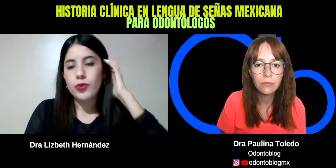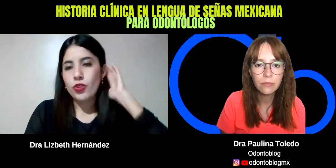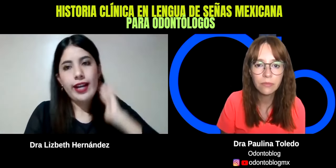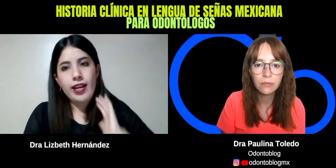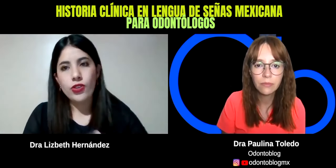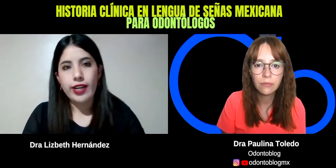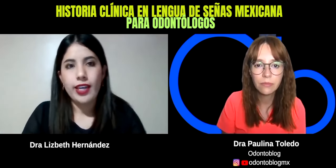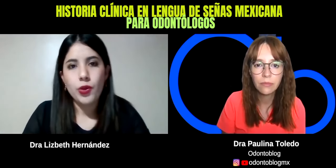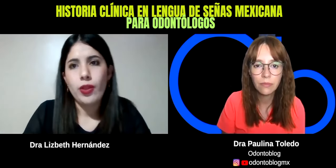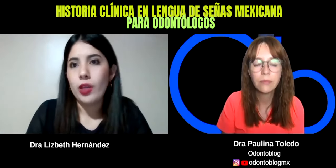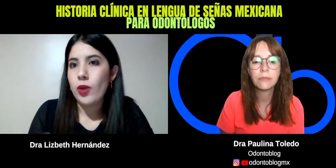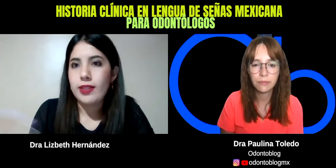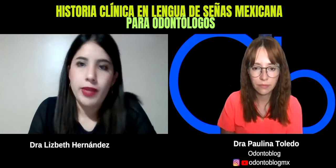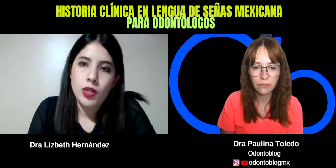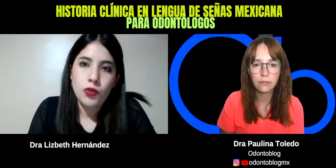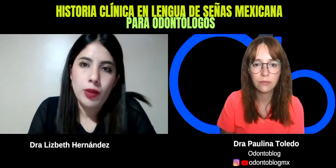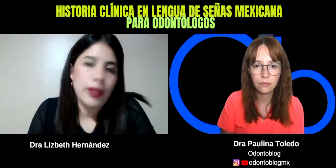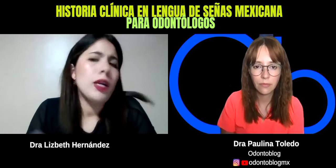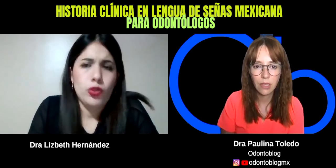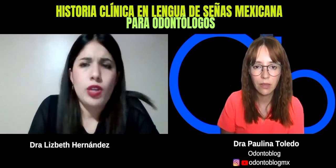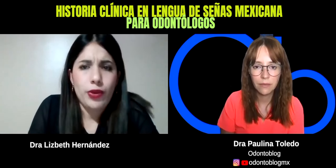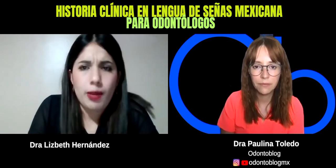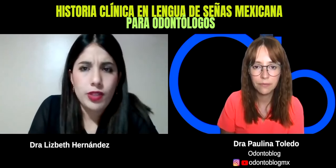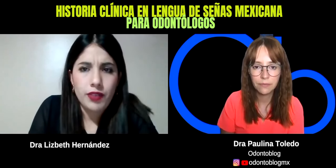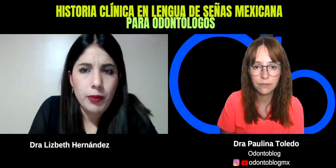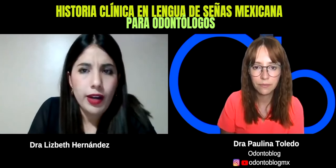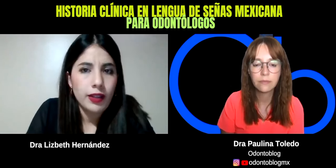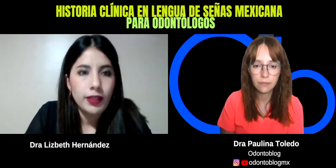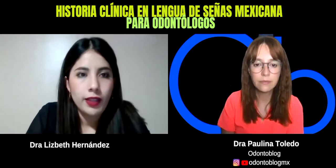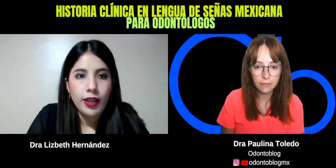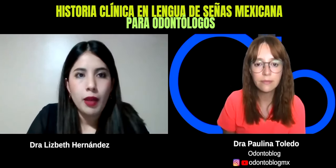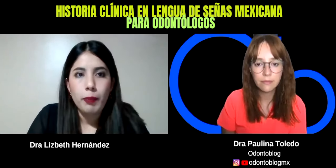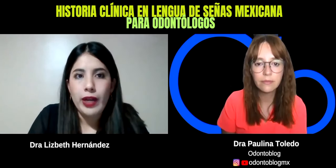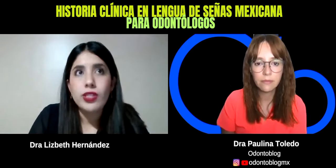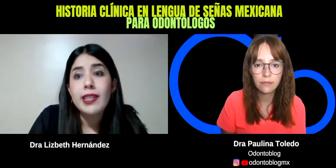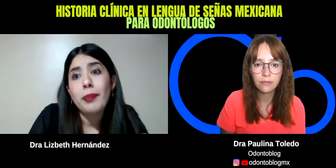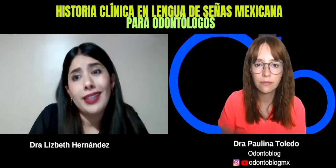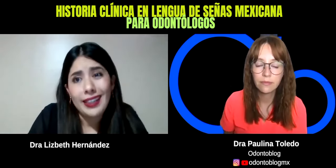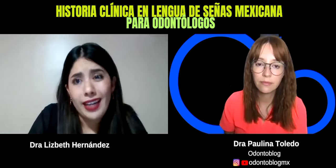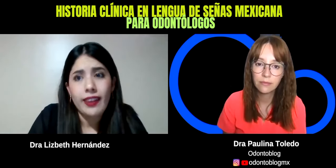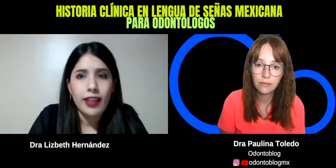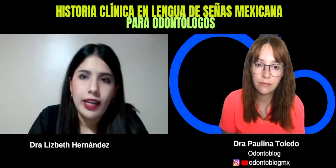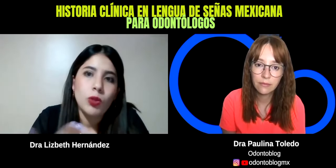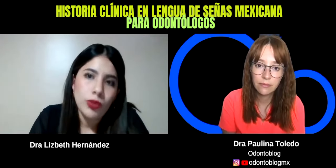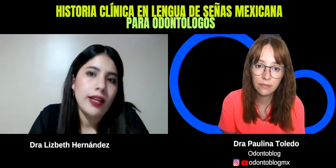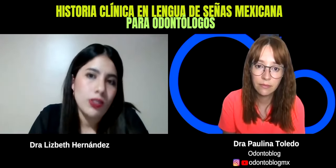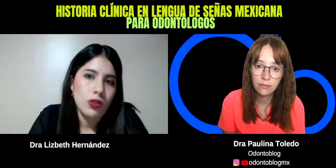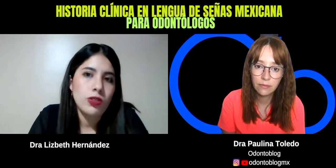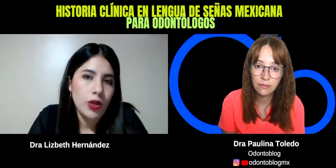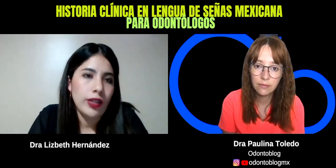nos será, nos será de ayuda. Igual, si viene con un familiar, nos apoyamos del familiar. Pero sí, siempre tratar de que la comunicación sea con el,